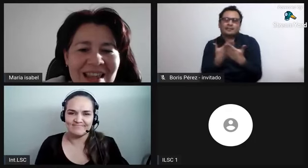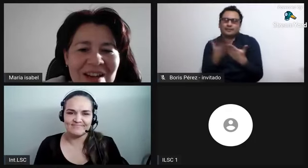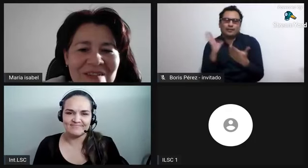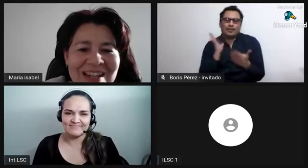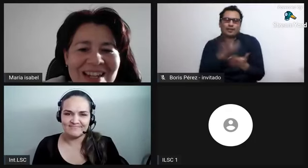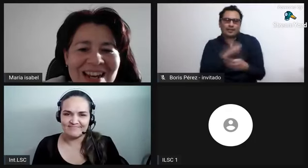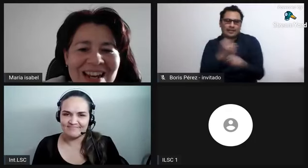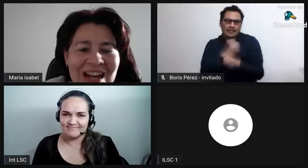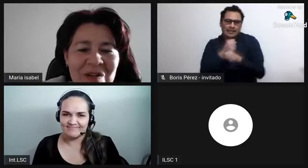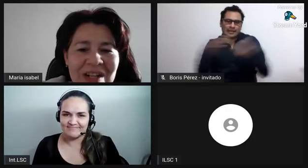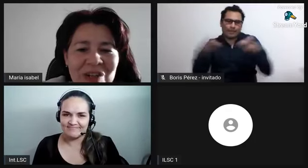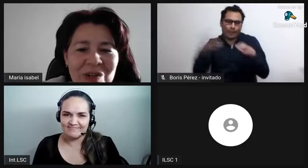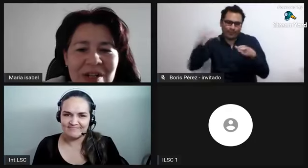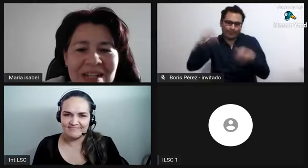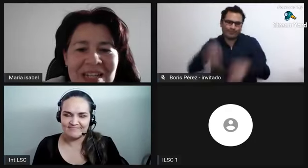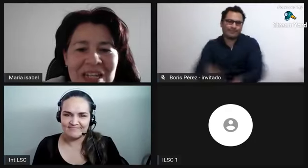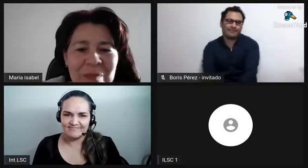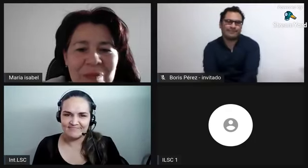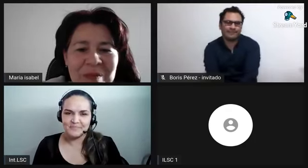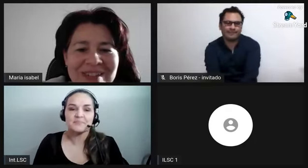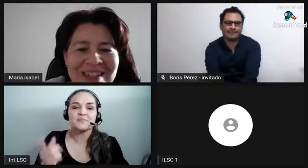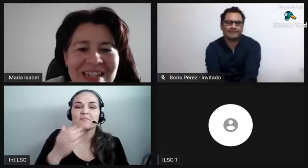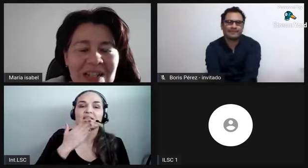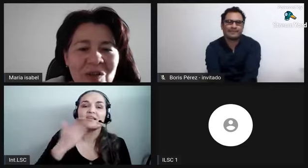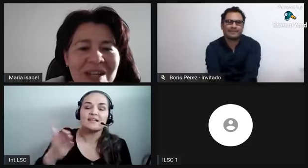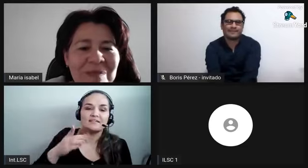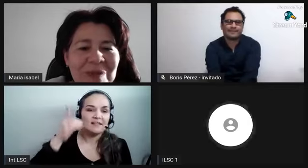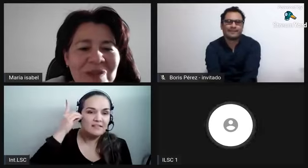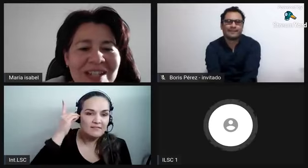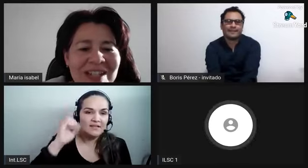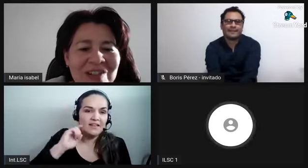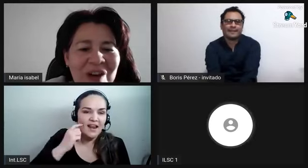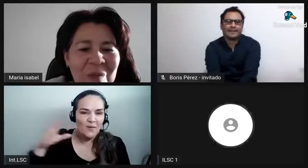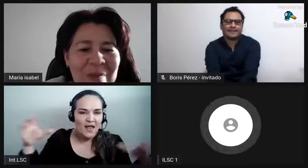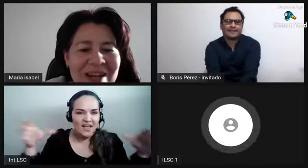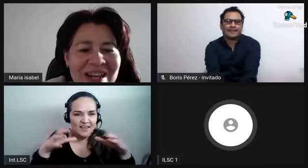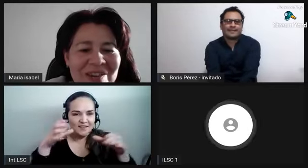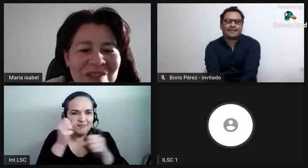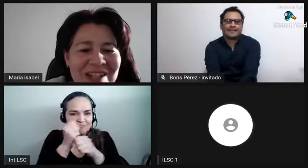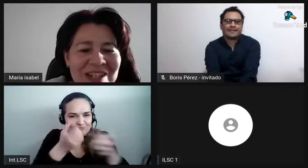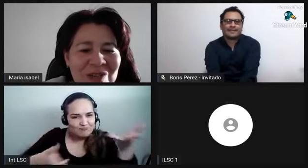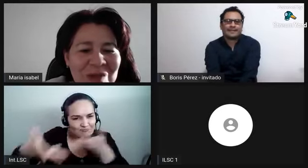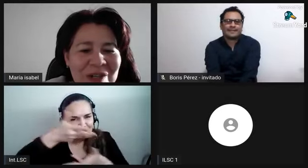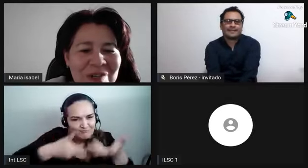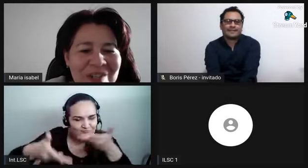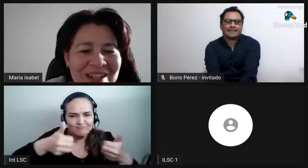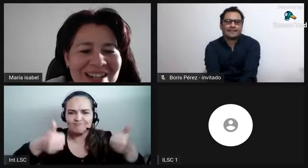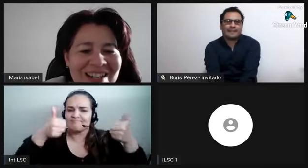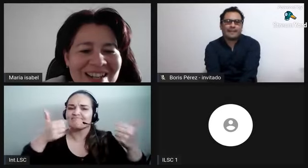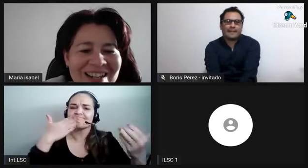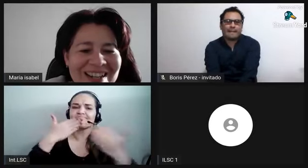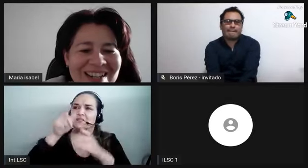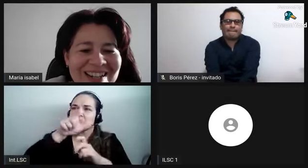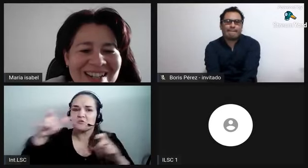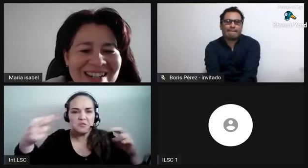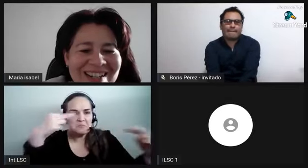Gracias a David, a Laura, a todo el equipo y a todas las personas que nos acompañaron y estuvieron.